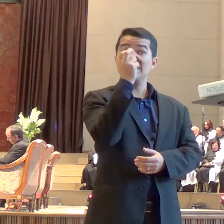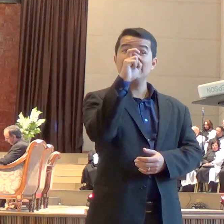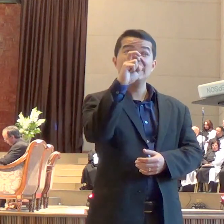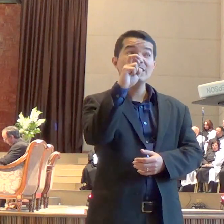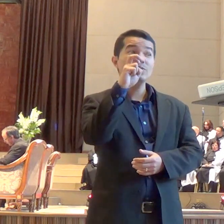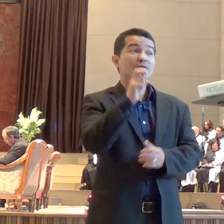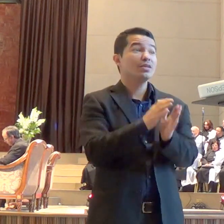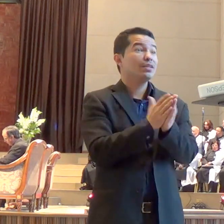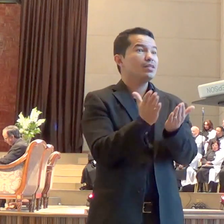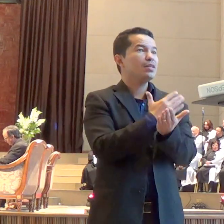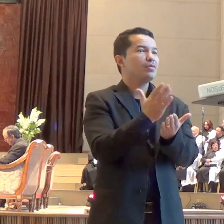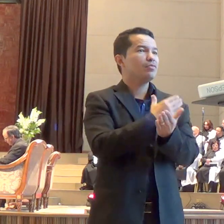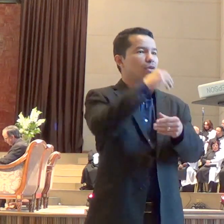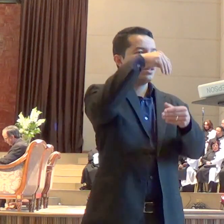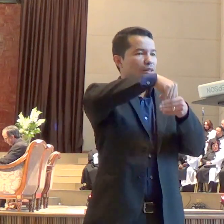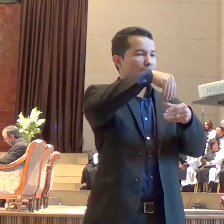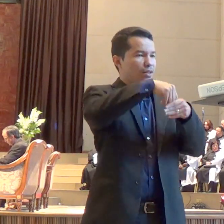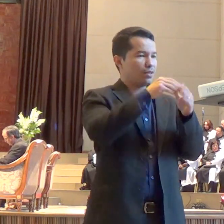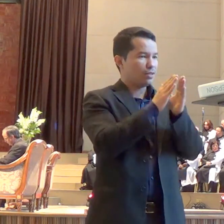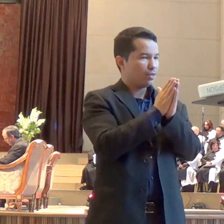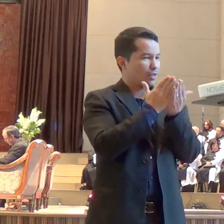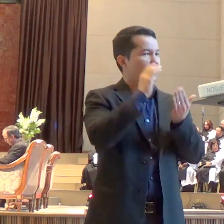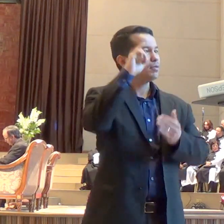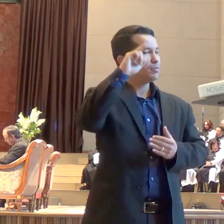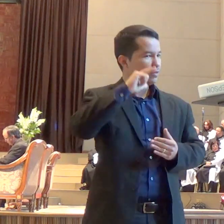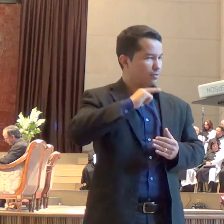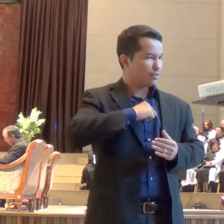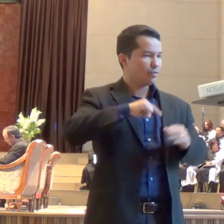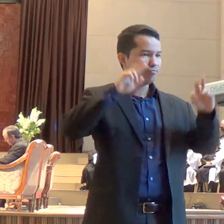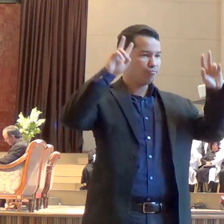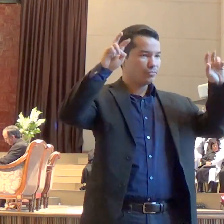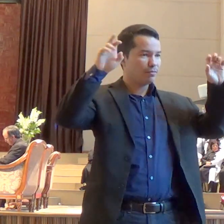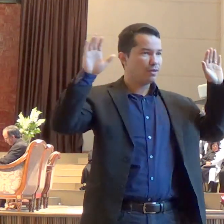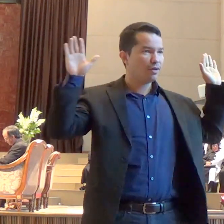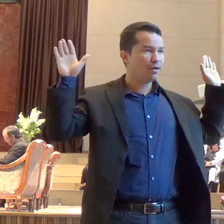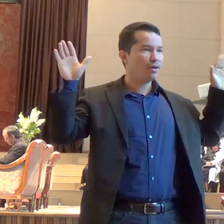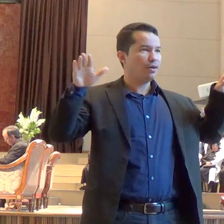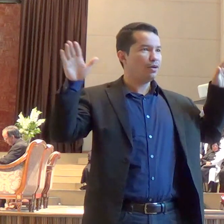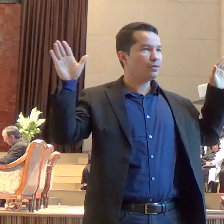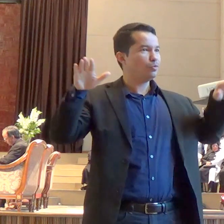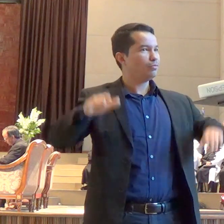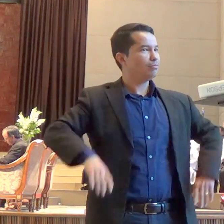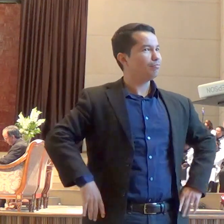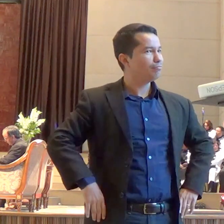Bíblia, gente vai encontrar menção a anjos. Só no Novo Testamento,